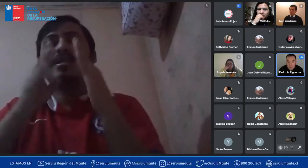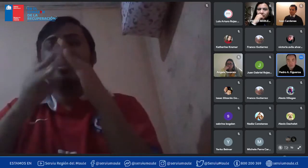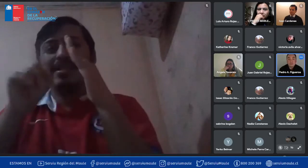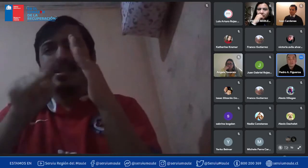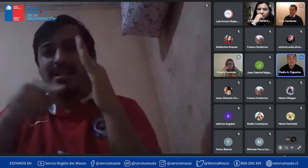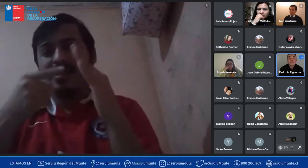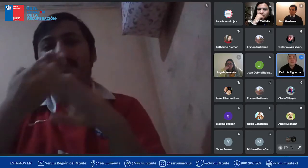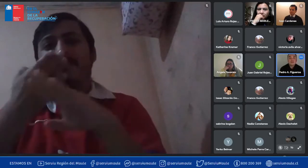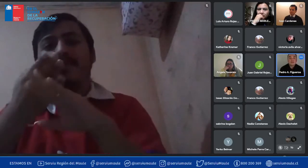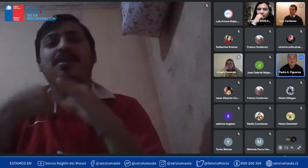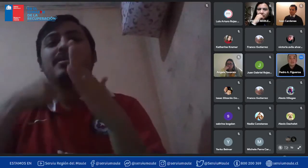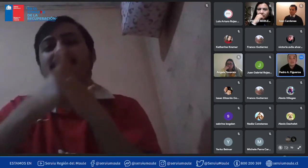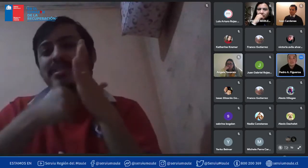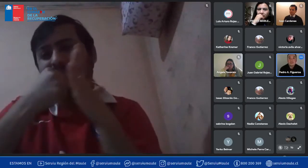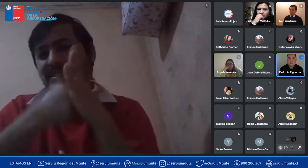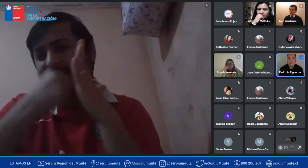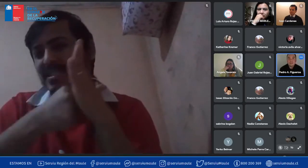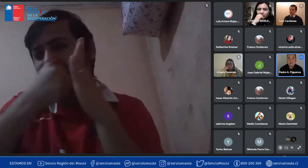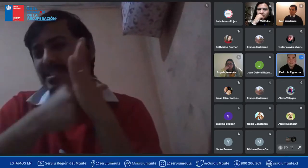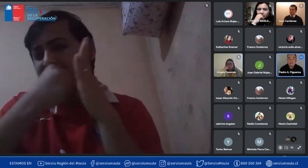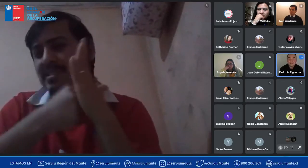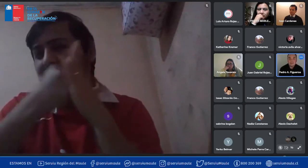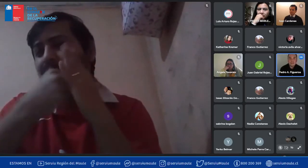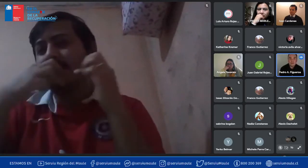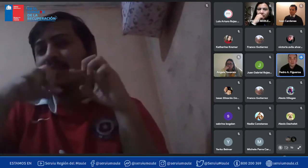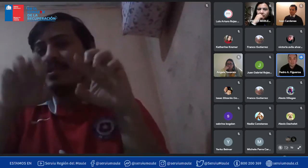y hemos estado luchando para salir adelante